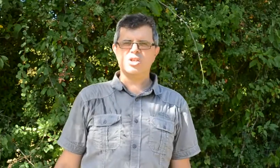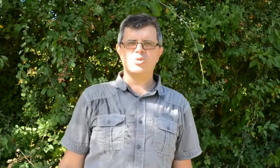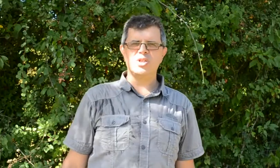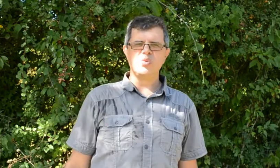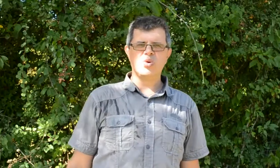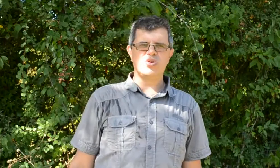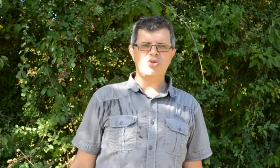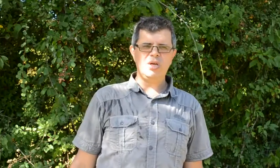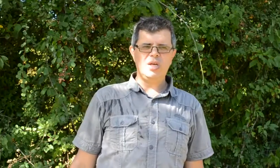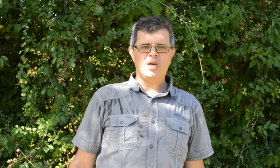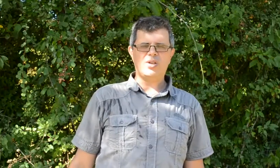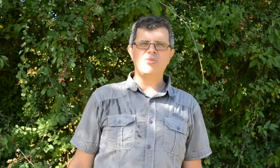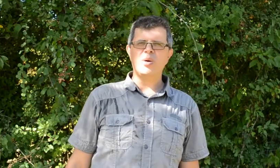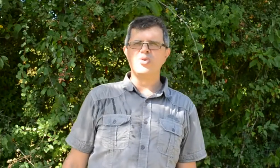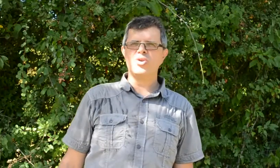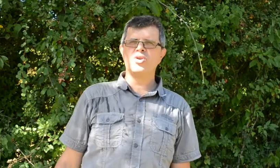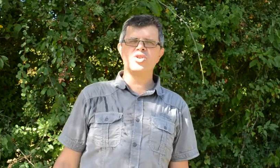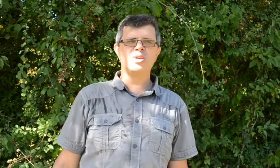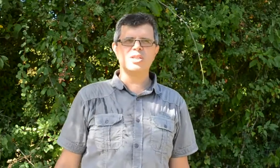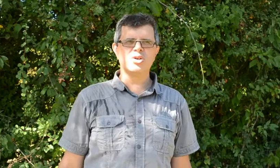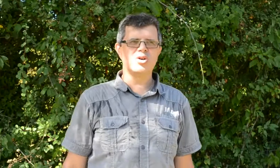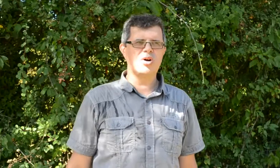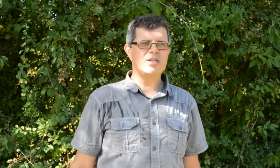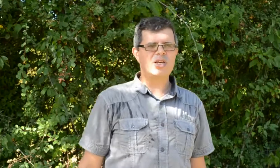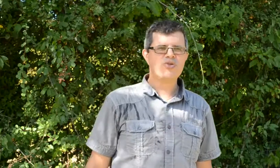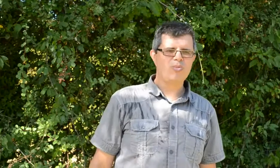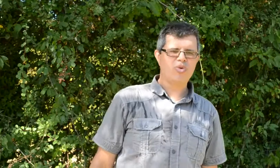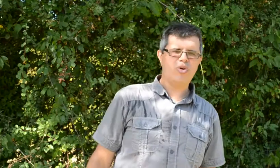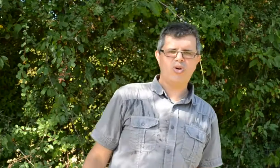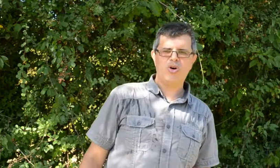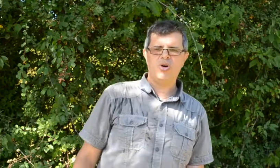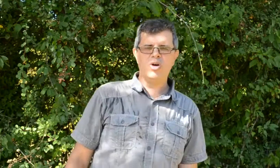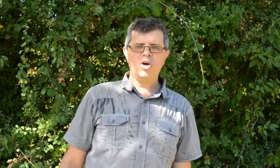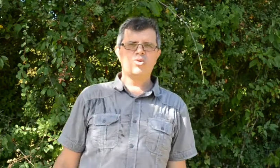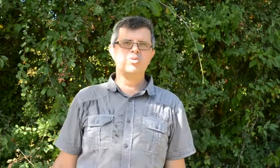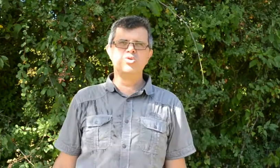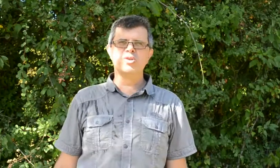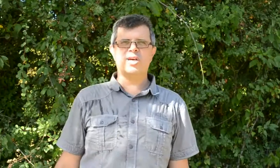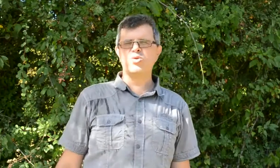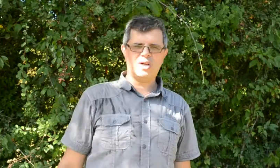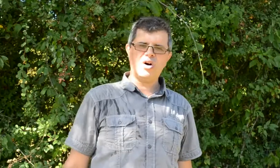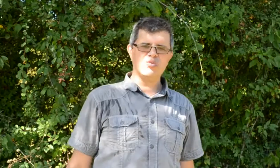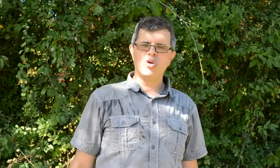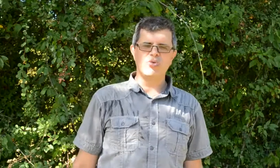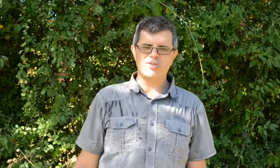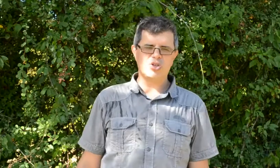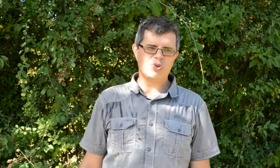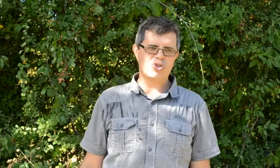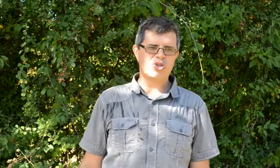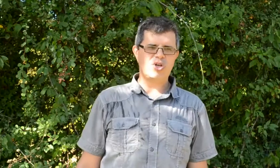gestuelle des numéros de joueurs. Alors ça demande un peu de gymnastique intellectuelle pour les modulos 5 ou 50. Mais bon, je pense que'est une question d